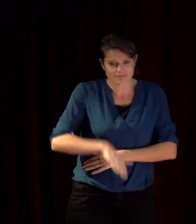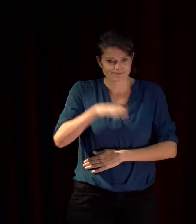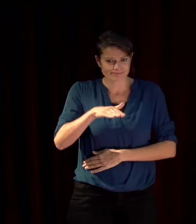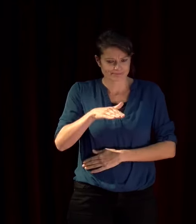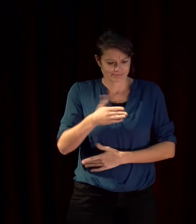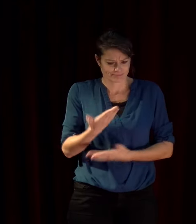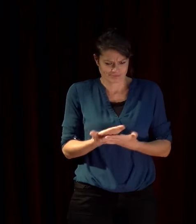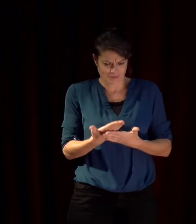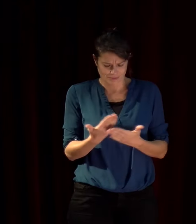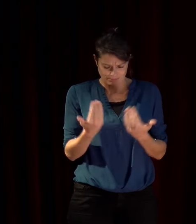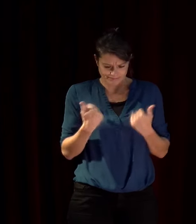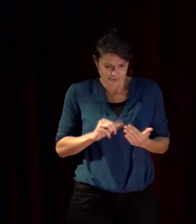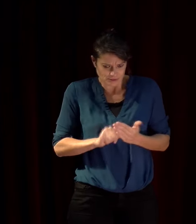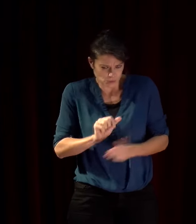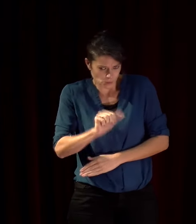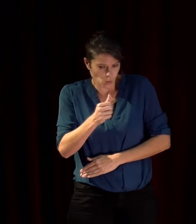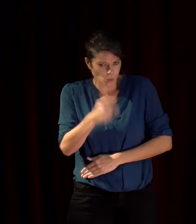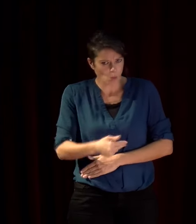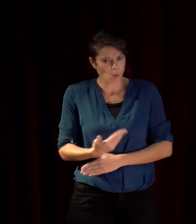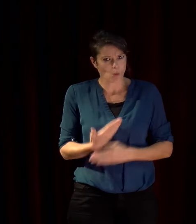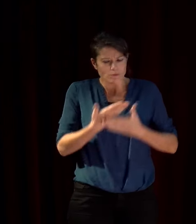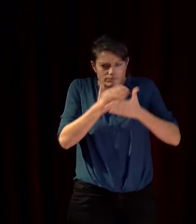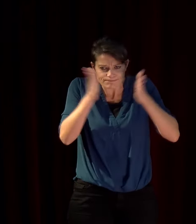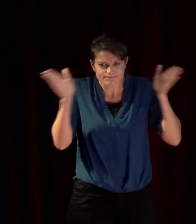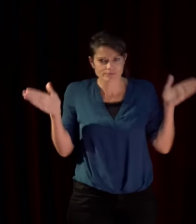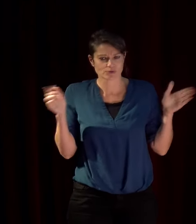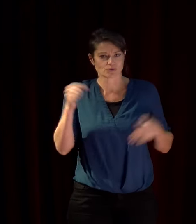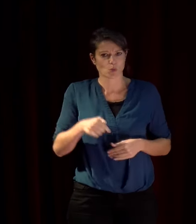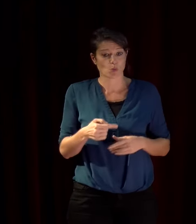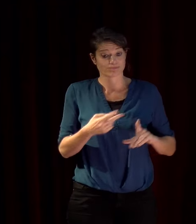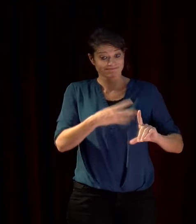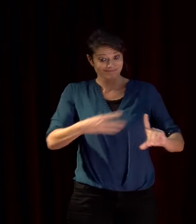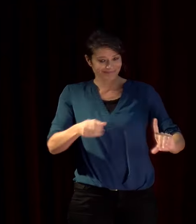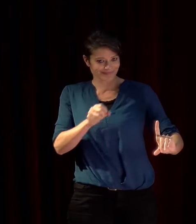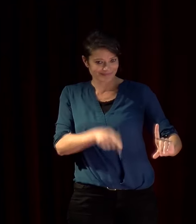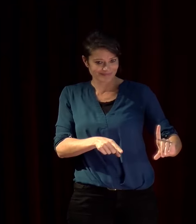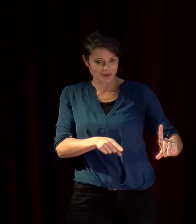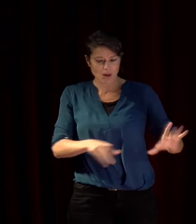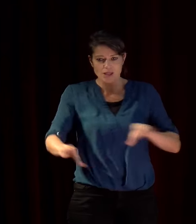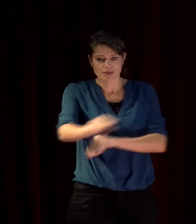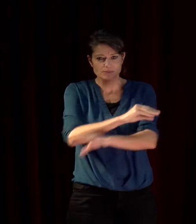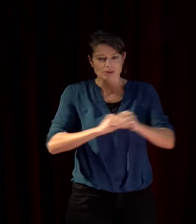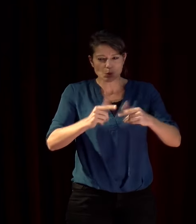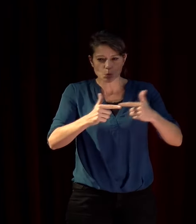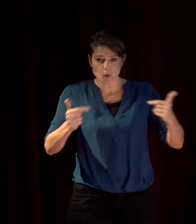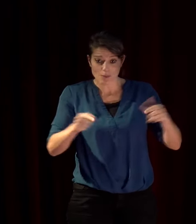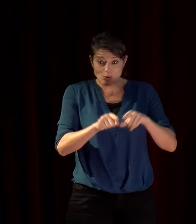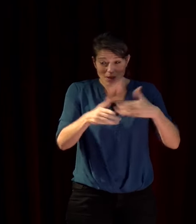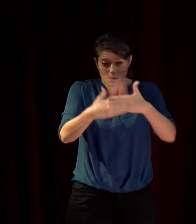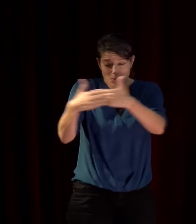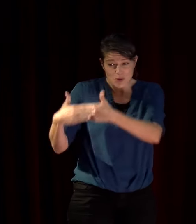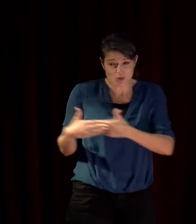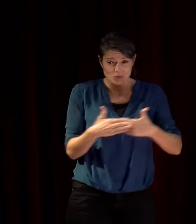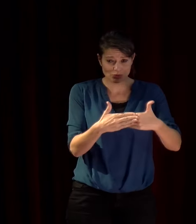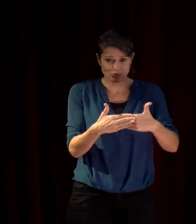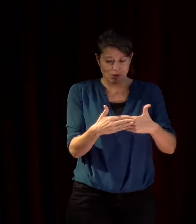sens la Méditerranée qui est un espace pluriel et en même temps de proximité devrait nous pousser à